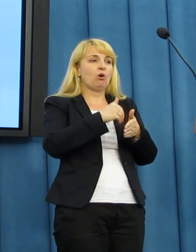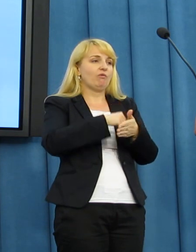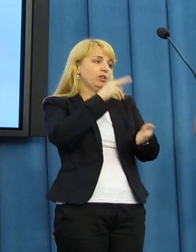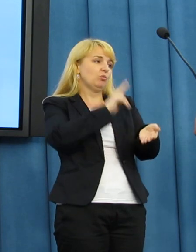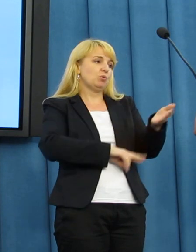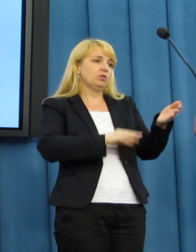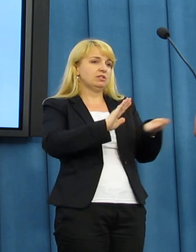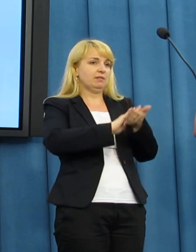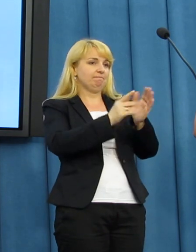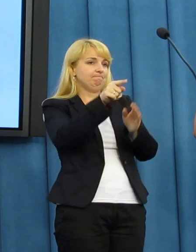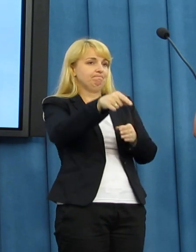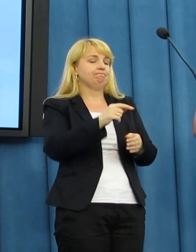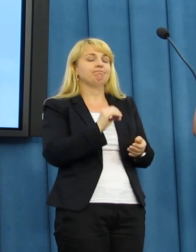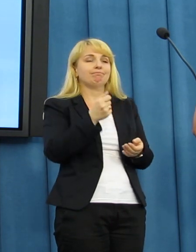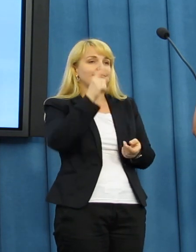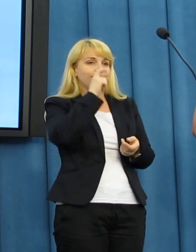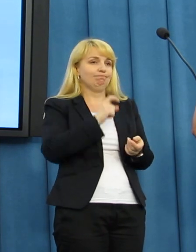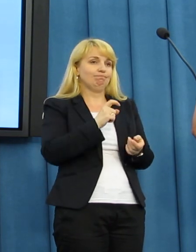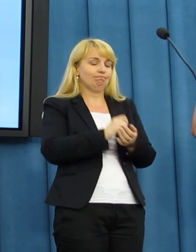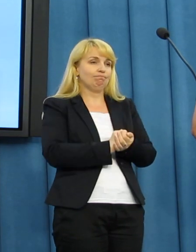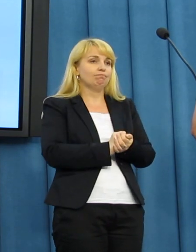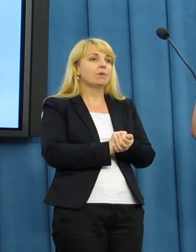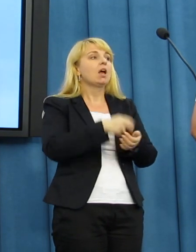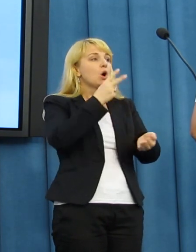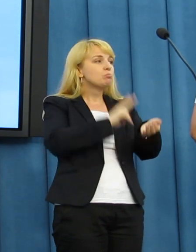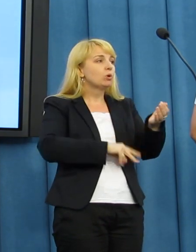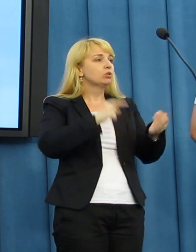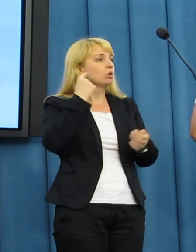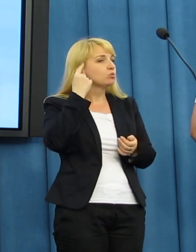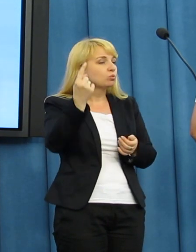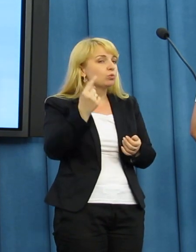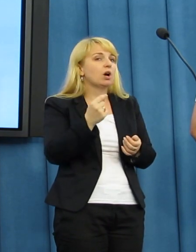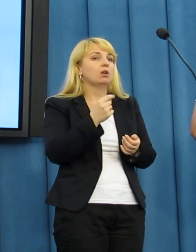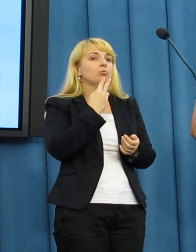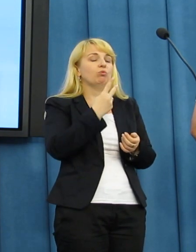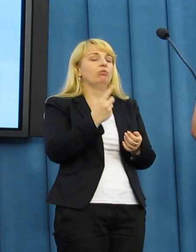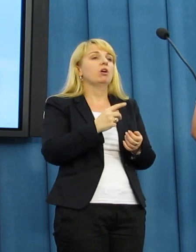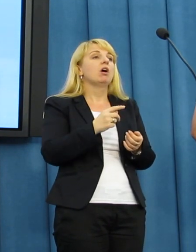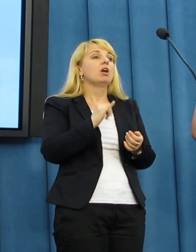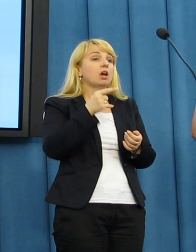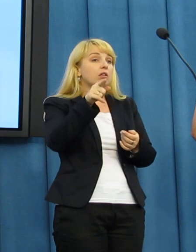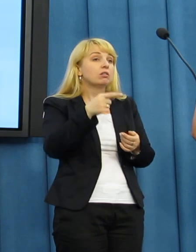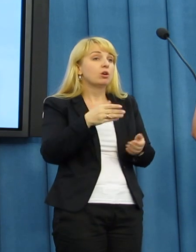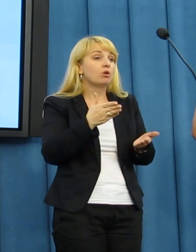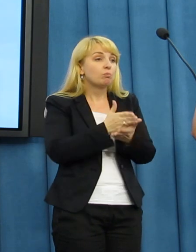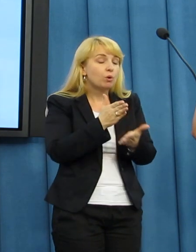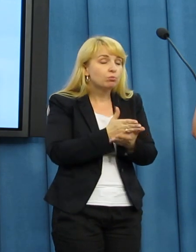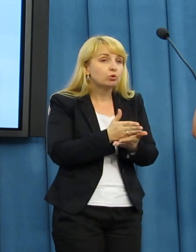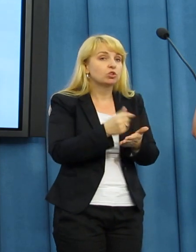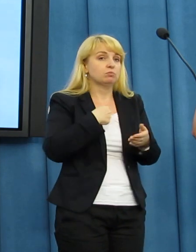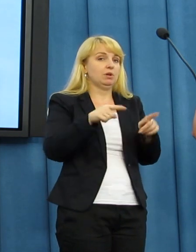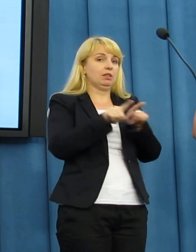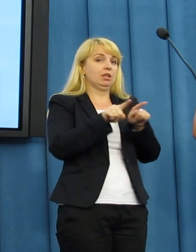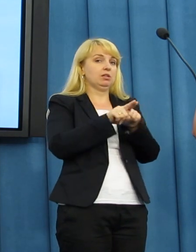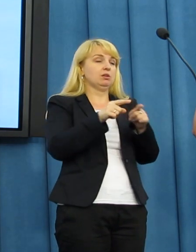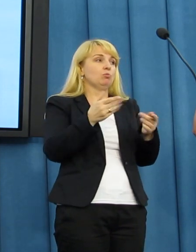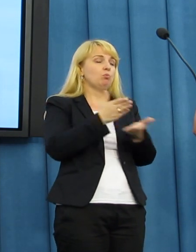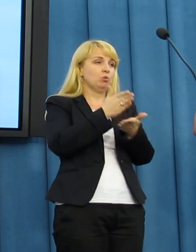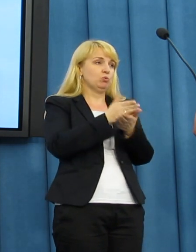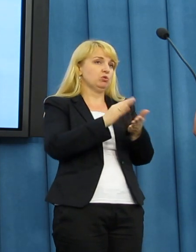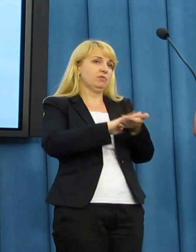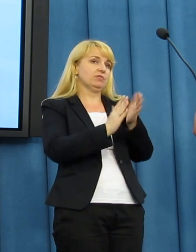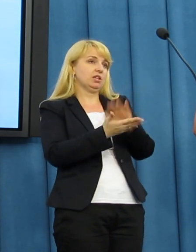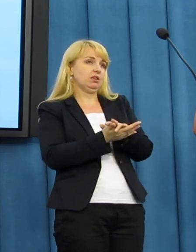Wtedy policjant zaczął mówić słuchaj, ty nam pomożesz, my tobie też pomożemy. Mamy, czy ty znasz tutaj takiego pana o pseudonimie Nakel?